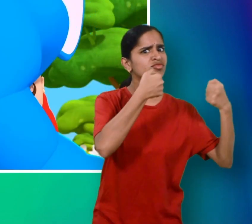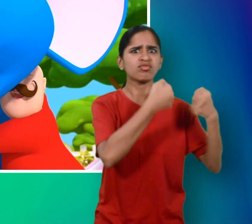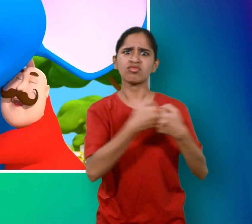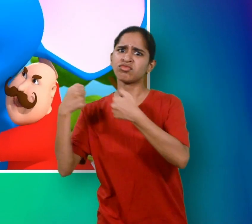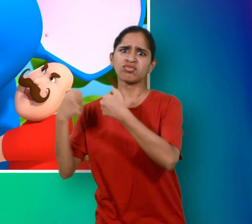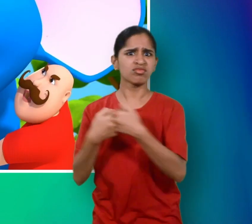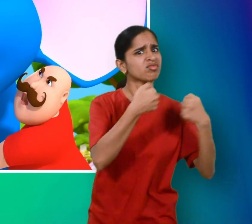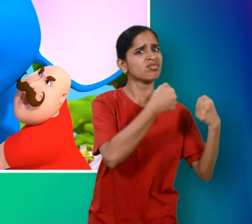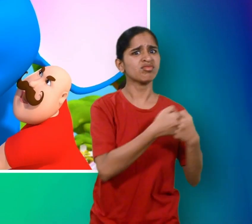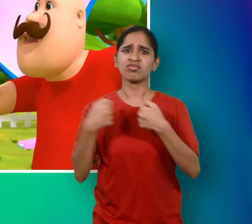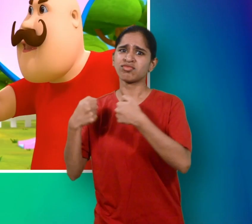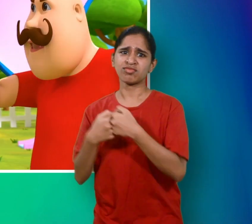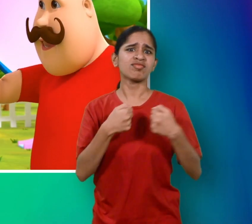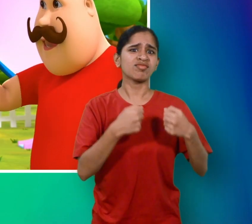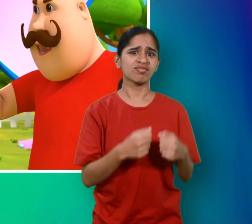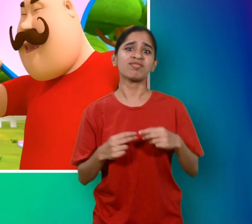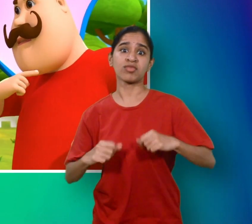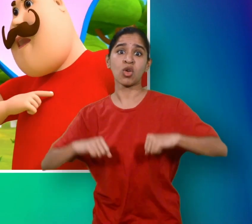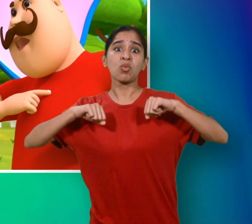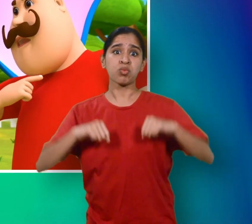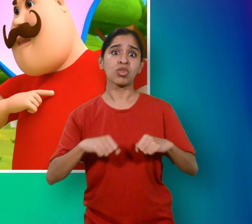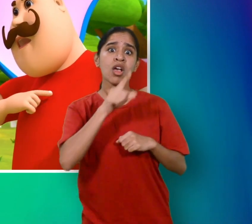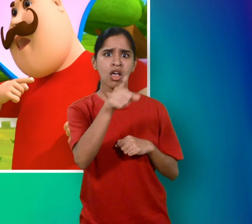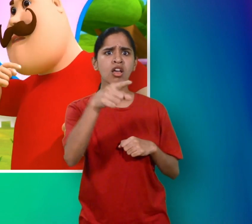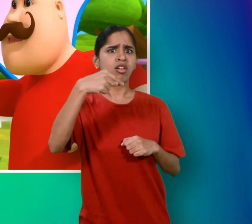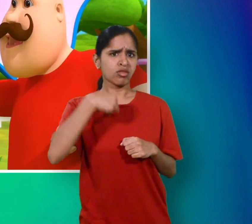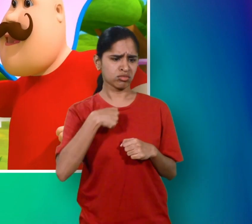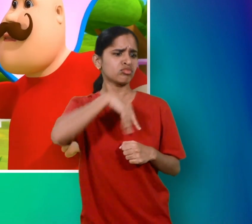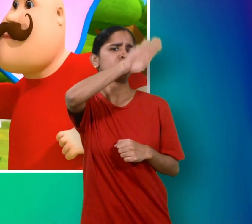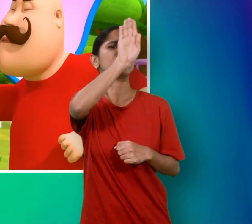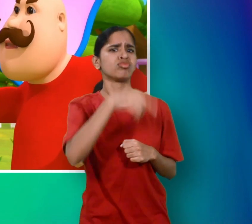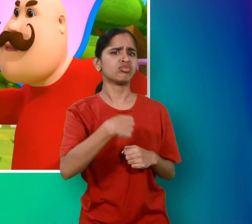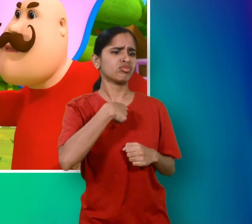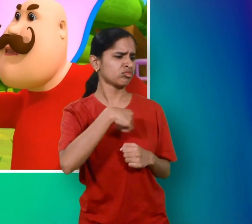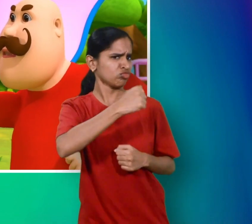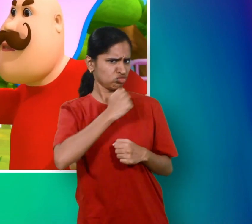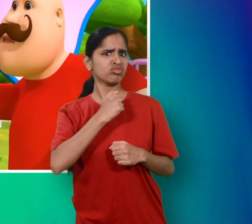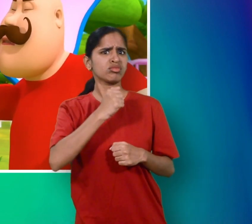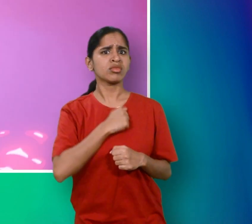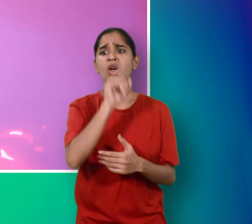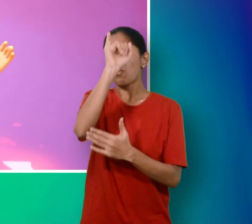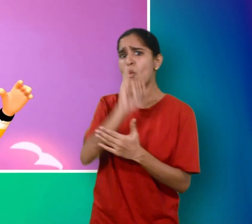मोटू बोला मेरा हाथी पतलू बोला मेरा हाथी